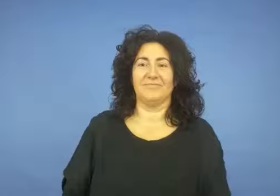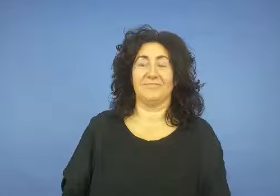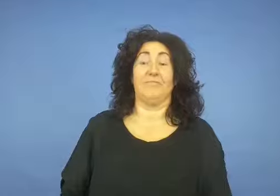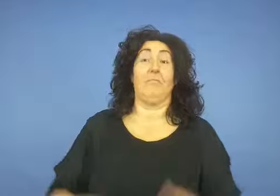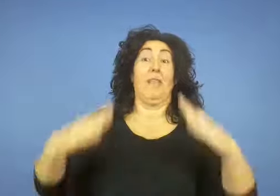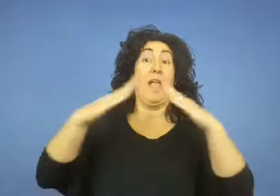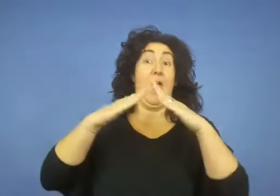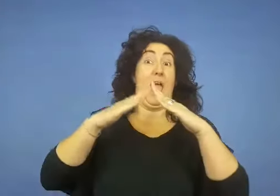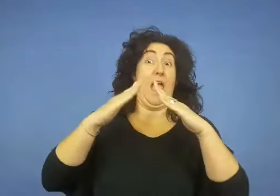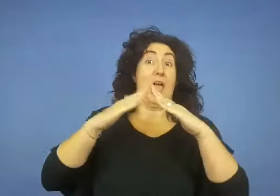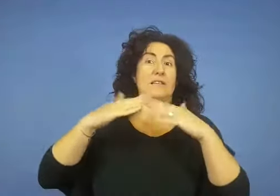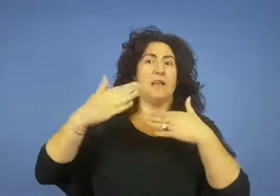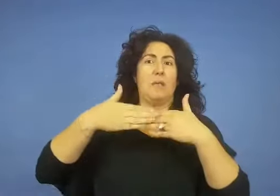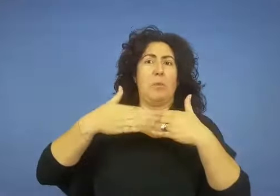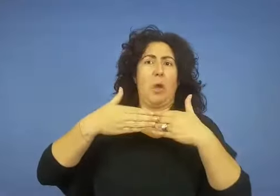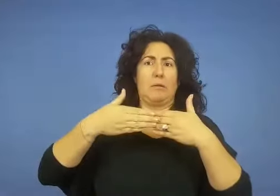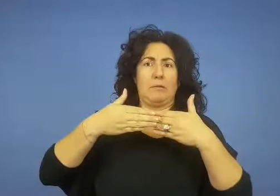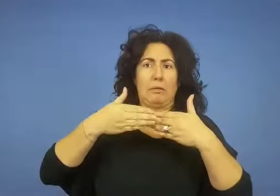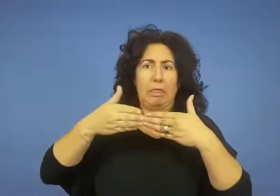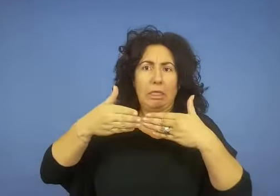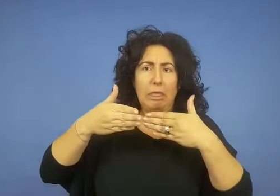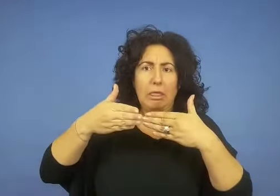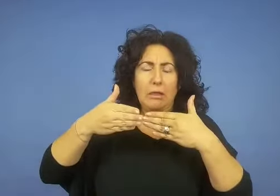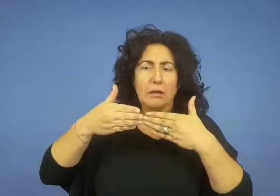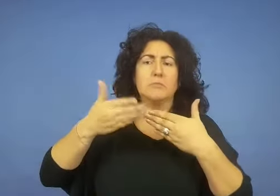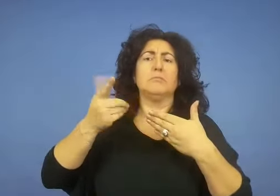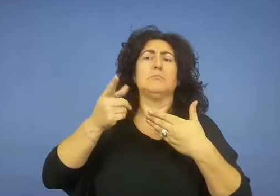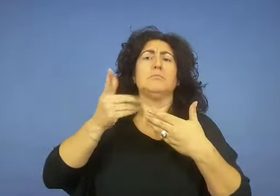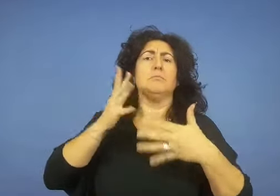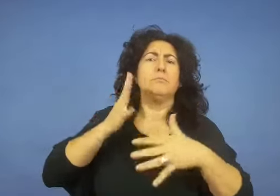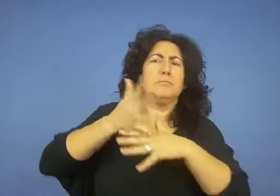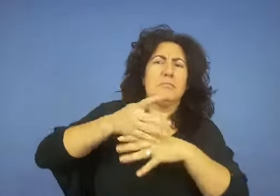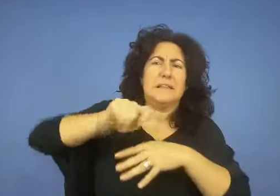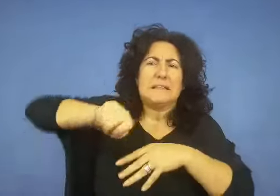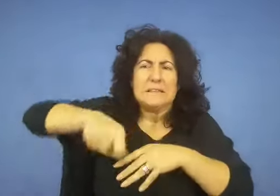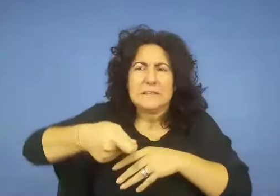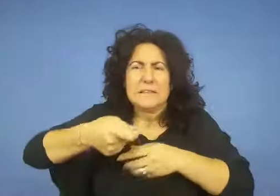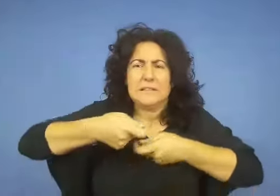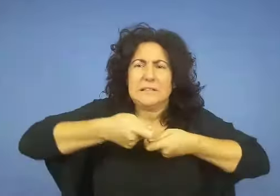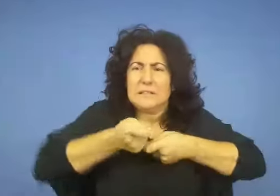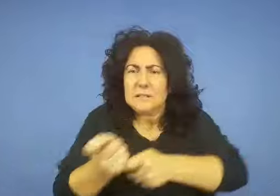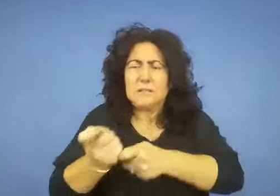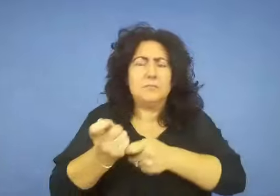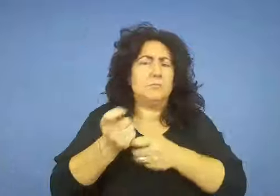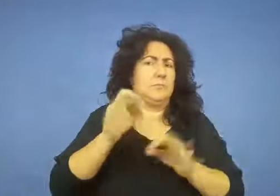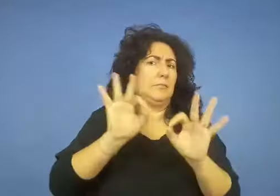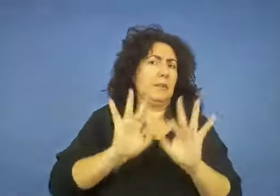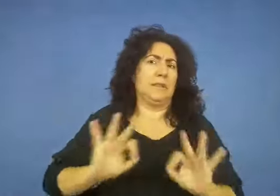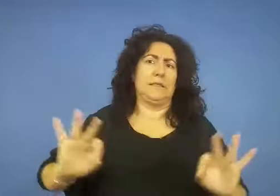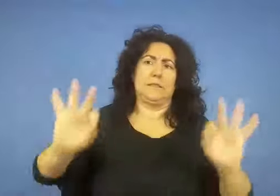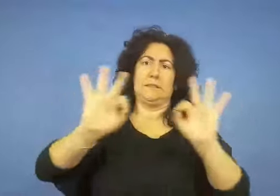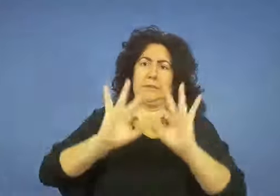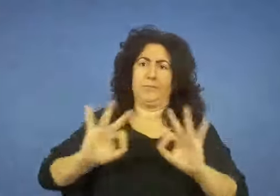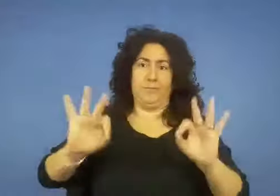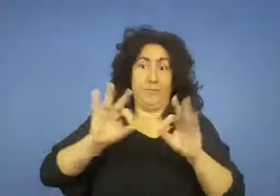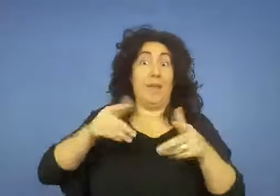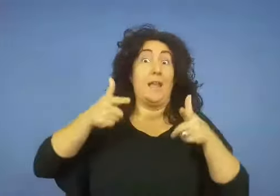Nessun segno di scasso, nel salotto a terra il corpo di una 71enne senza